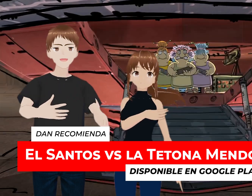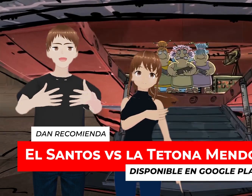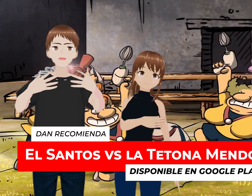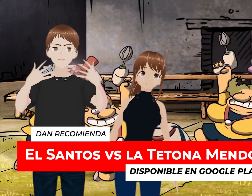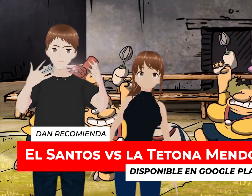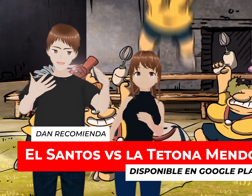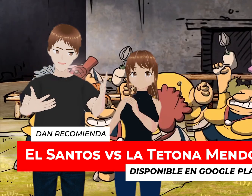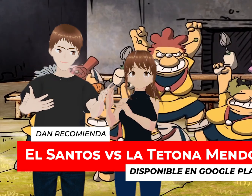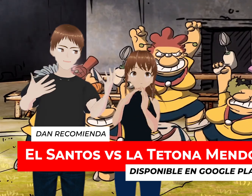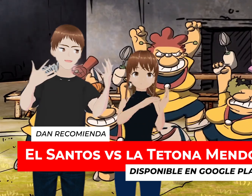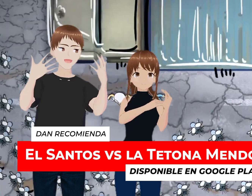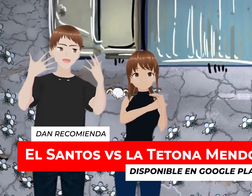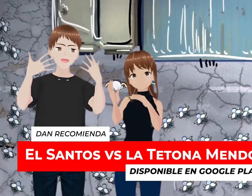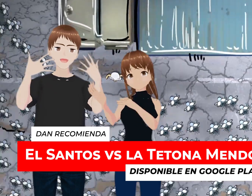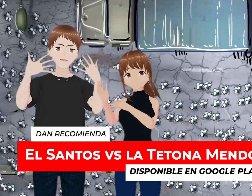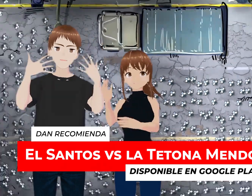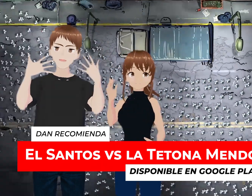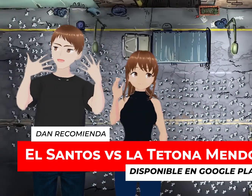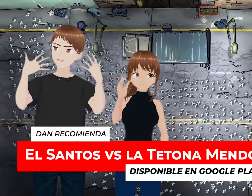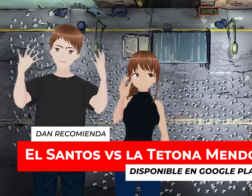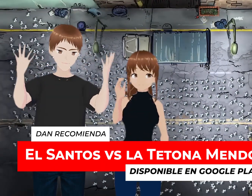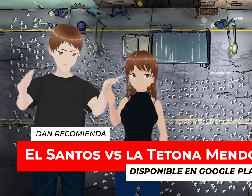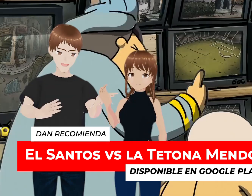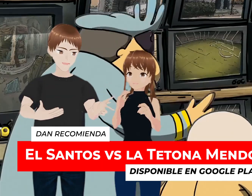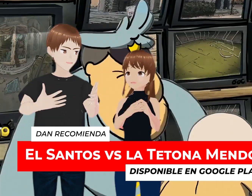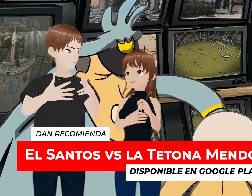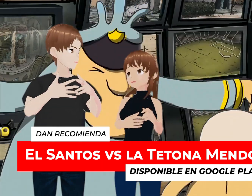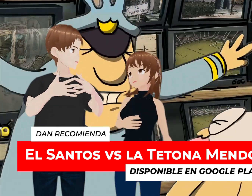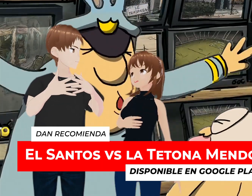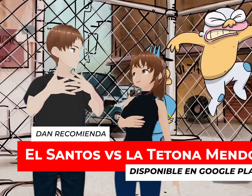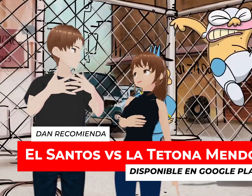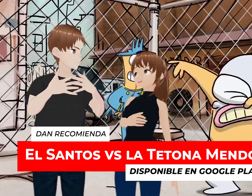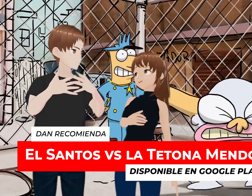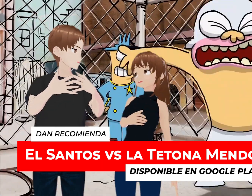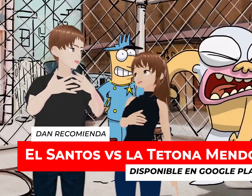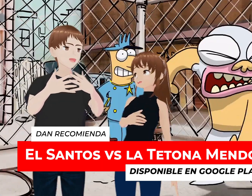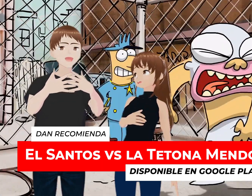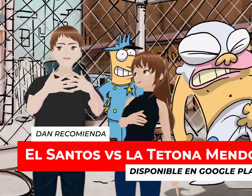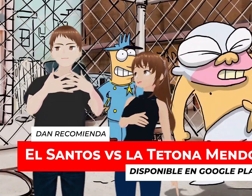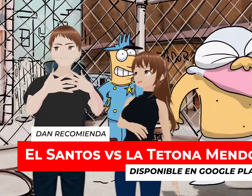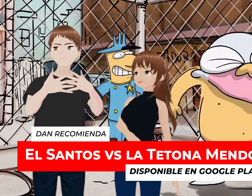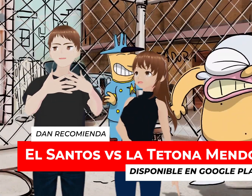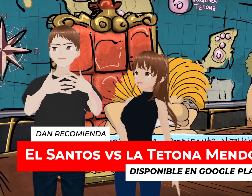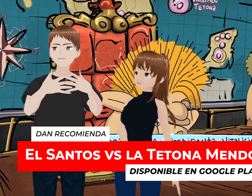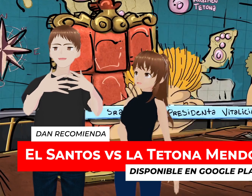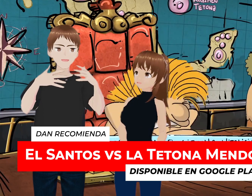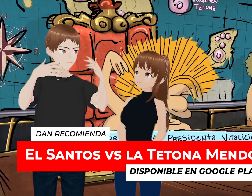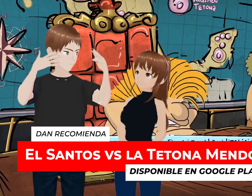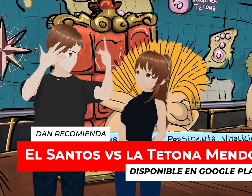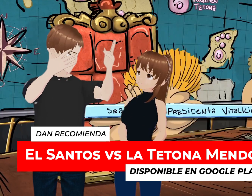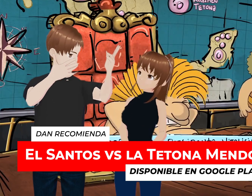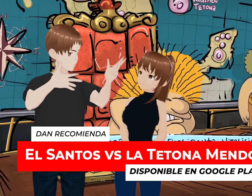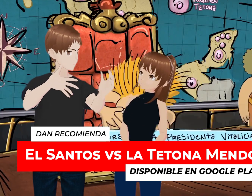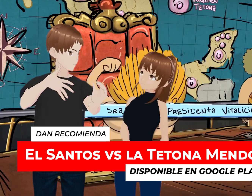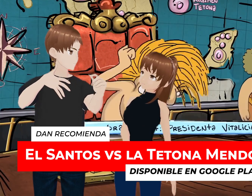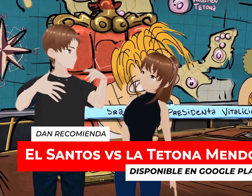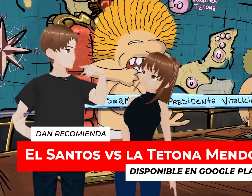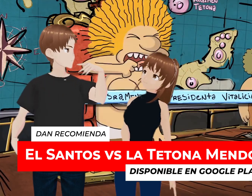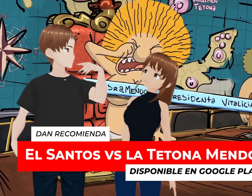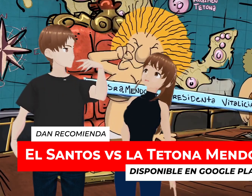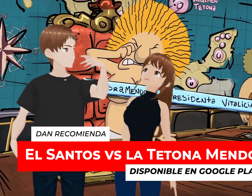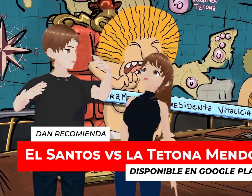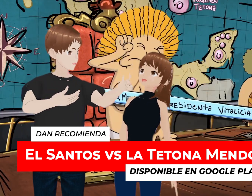aquellas personas Menos Menos beneficiadas Menos Menos avispadas